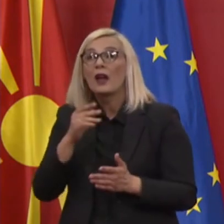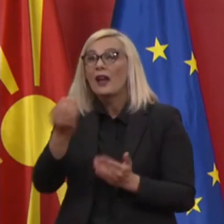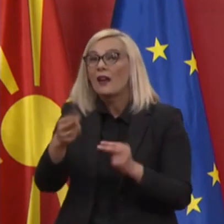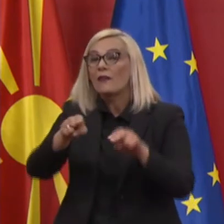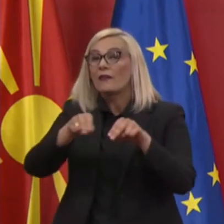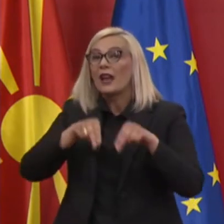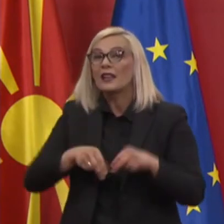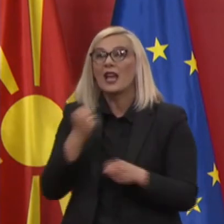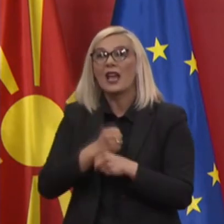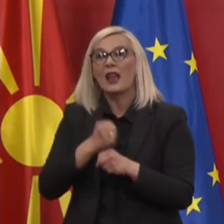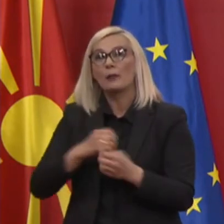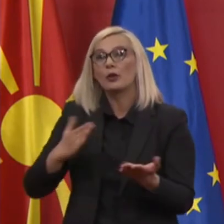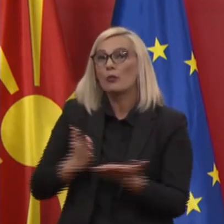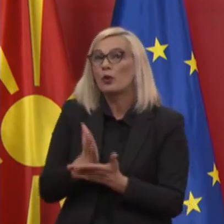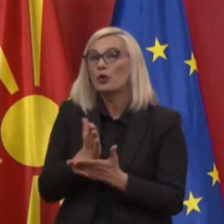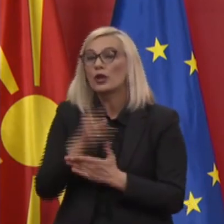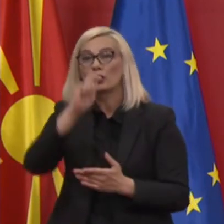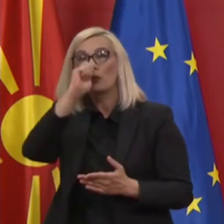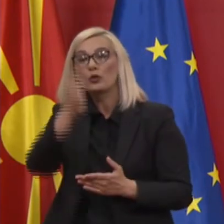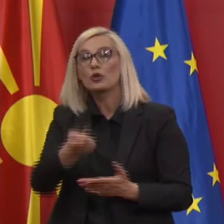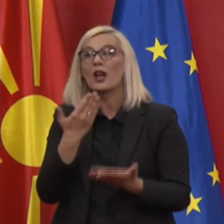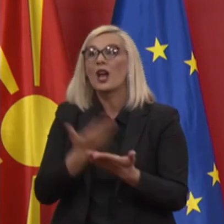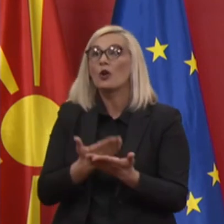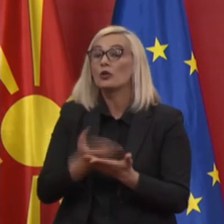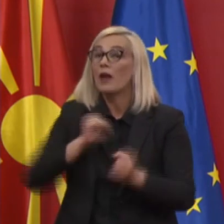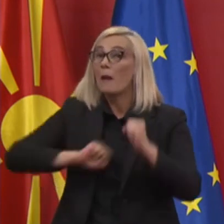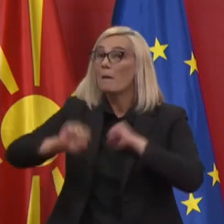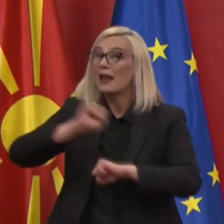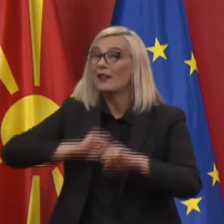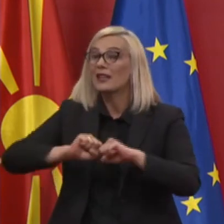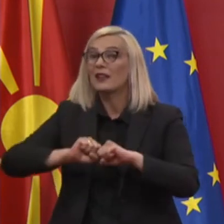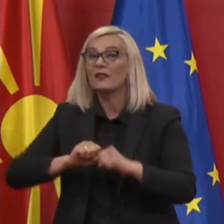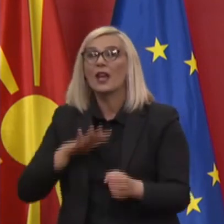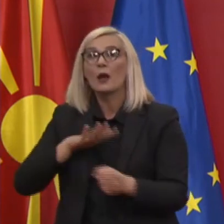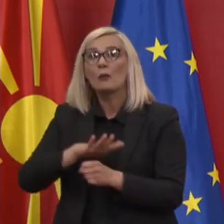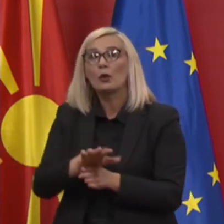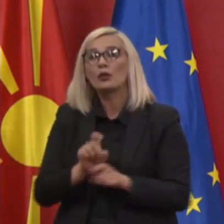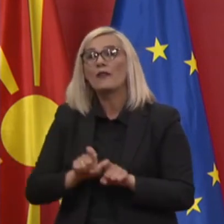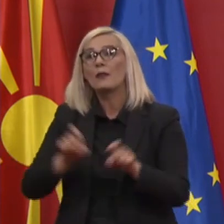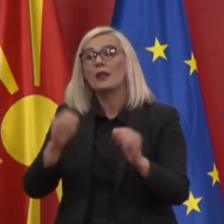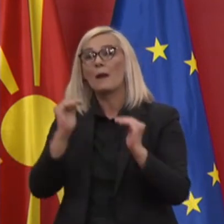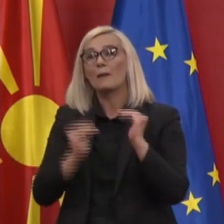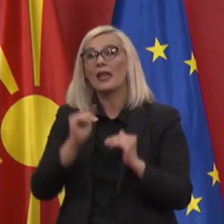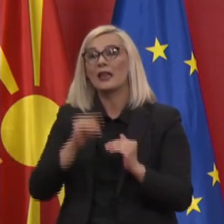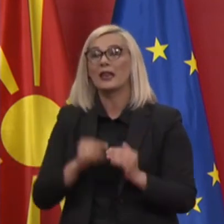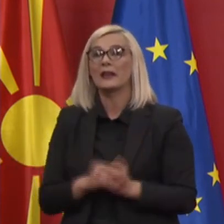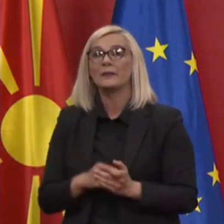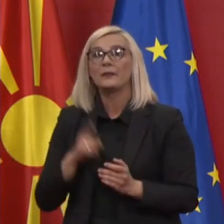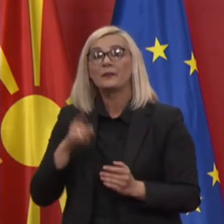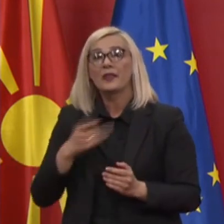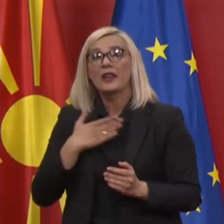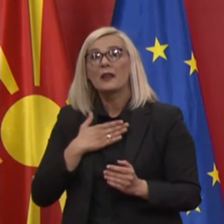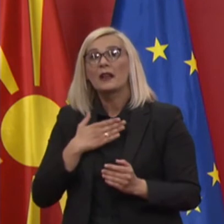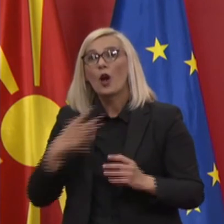работен процес со почитување на основните превентивни против епидемијски мерки за удржување лична